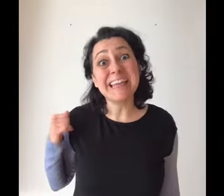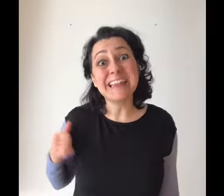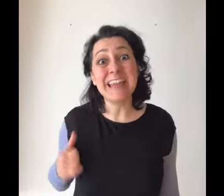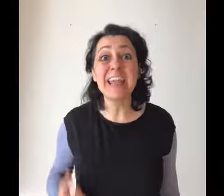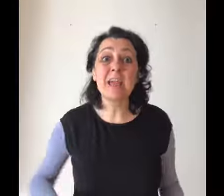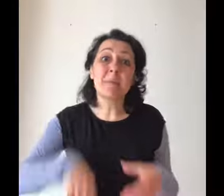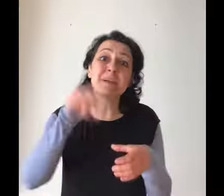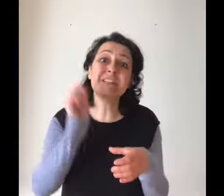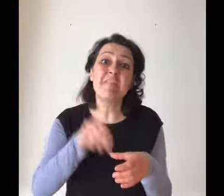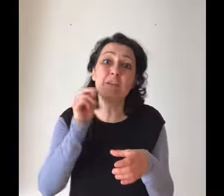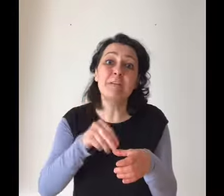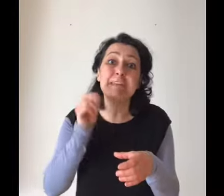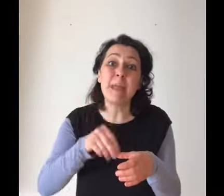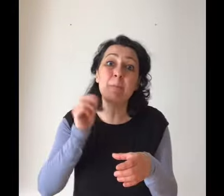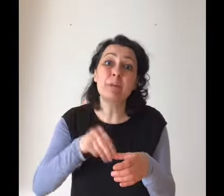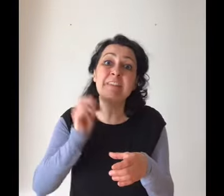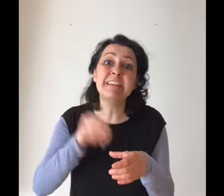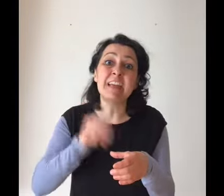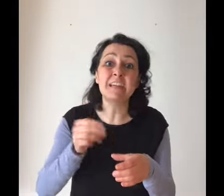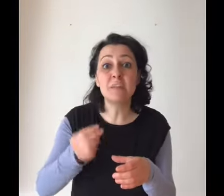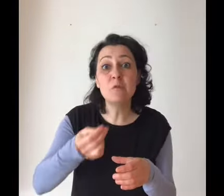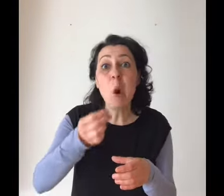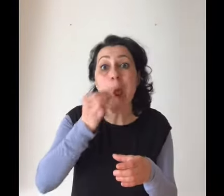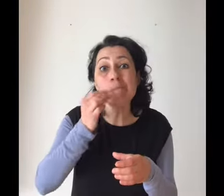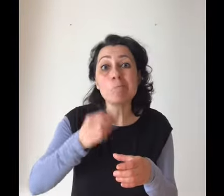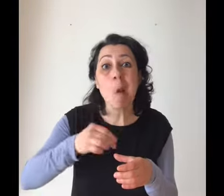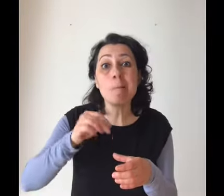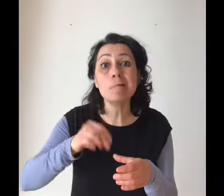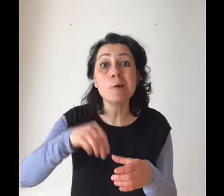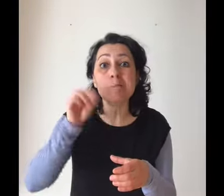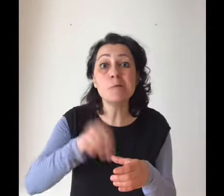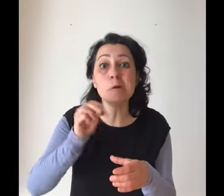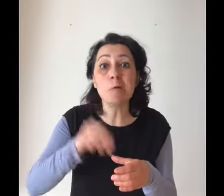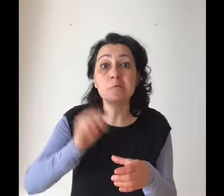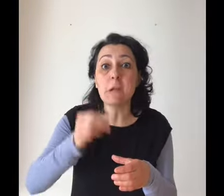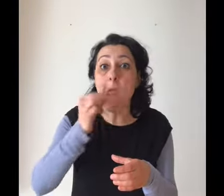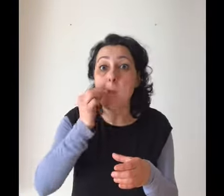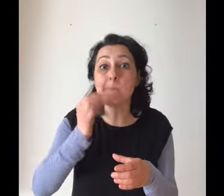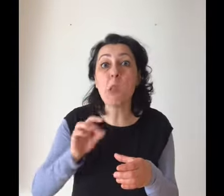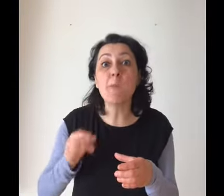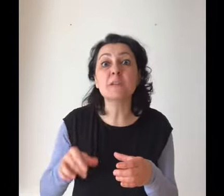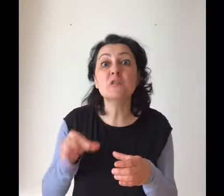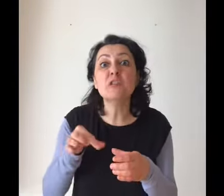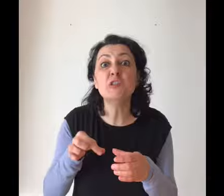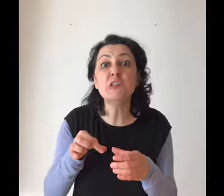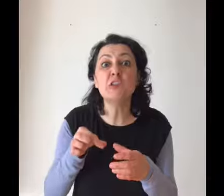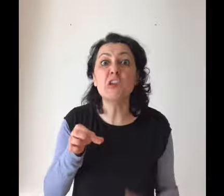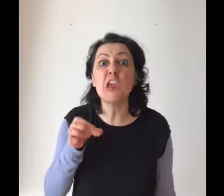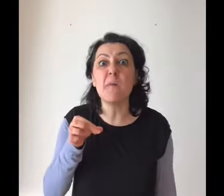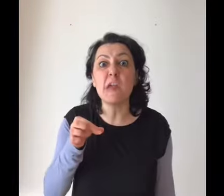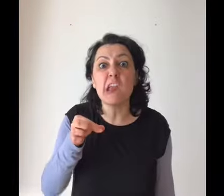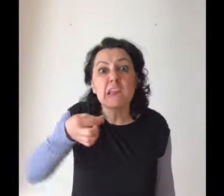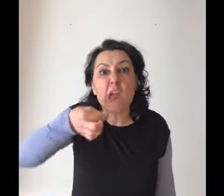tre passavano il tempo davanti alla tv a mangiare biscotti e pasticcini e a bere il tè.